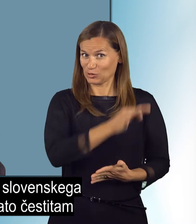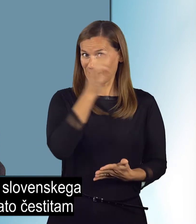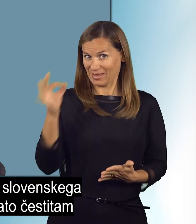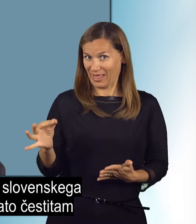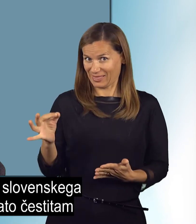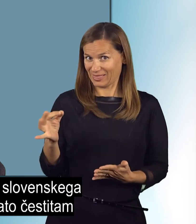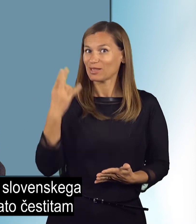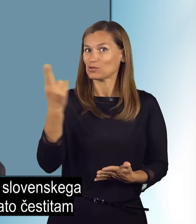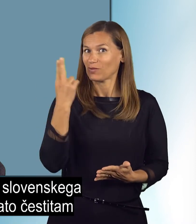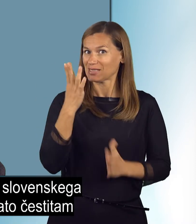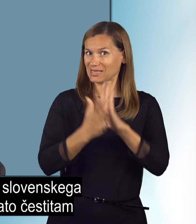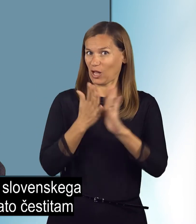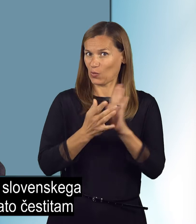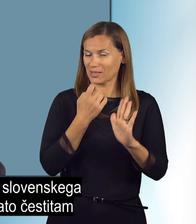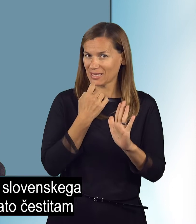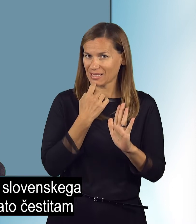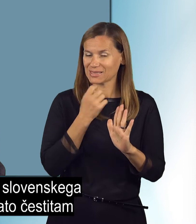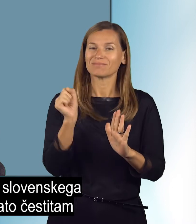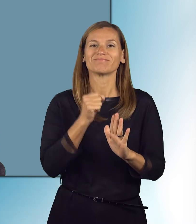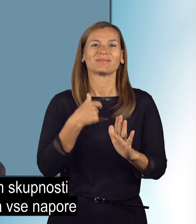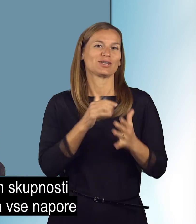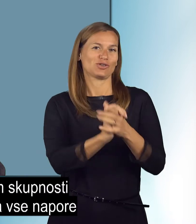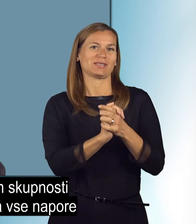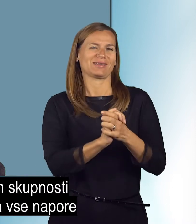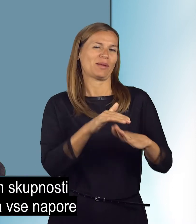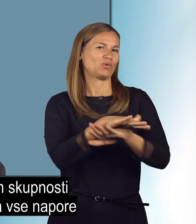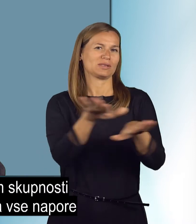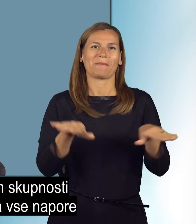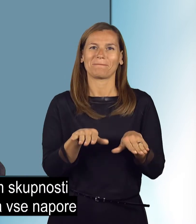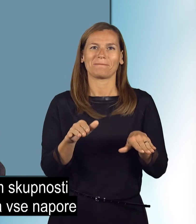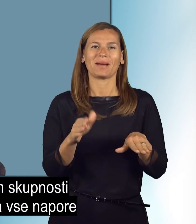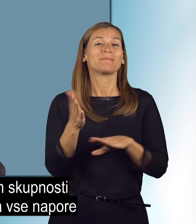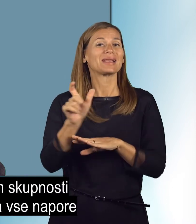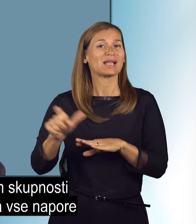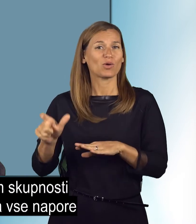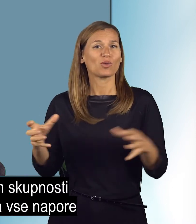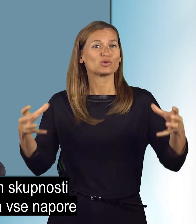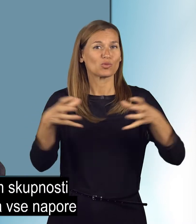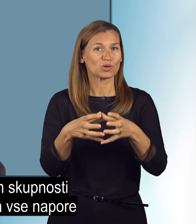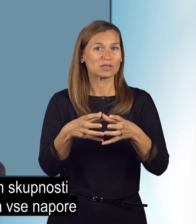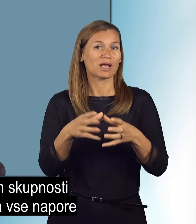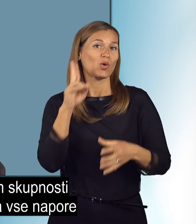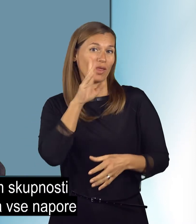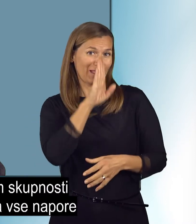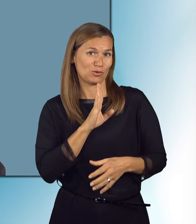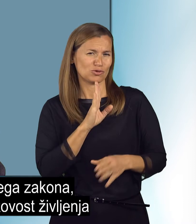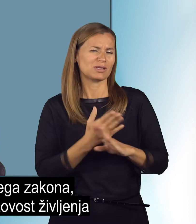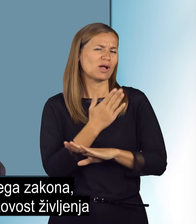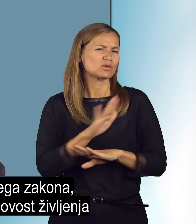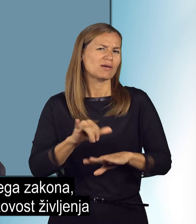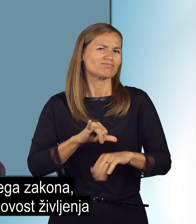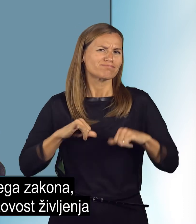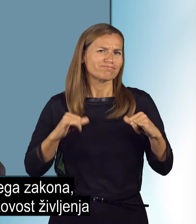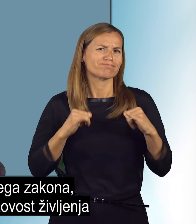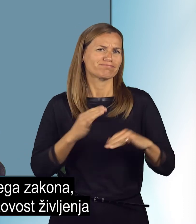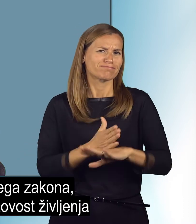slovenskega znakovnega jezika zato čestitam vsem predstavnikom skupnosti gluhih in naglušnih za vse napore na poti do